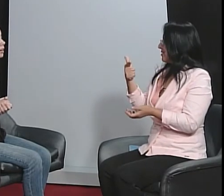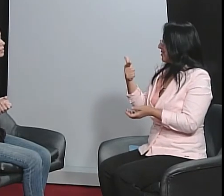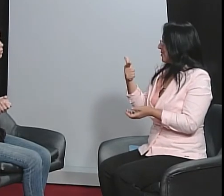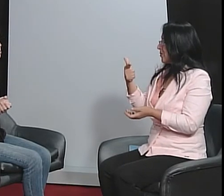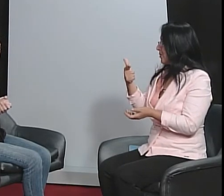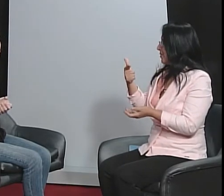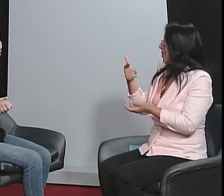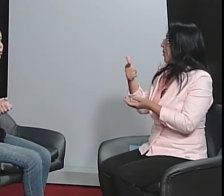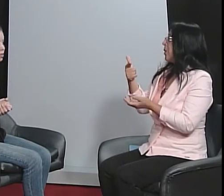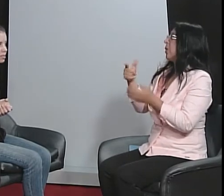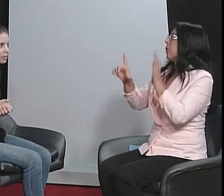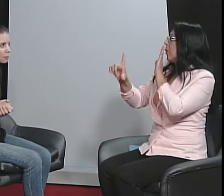em 2012,